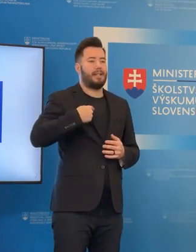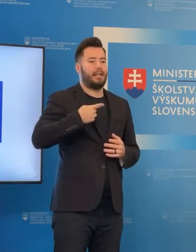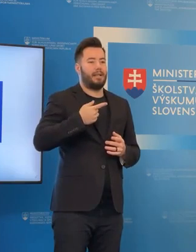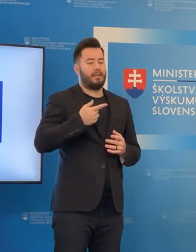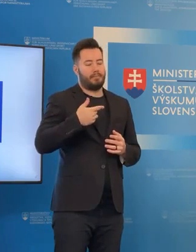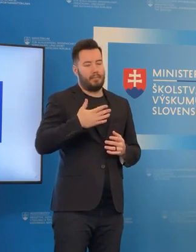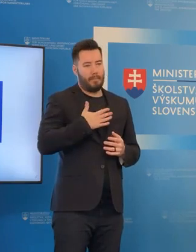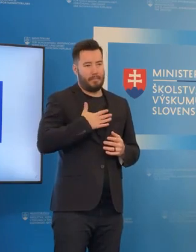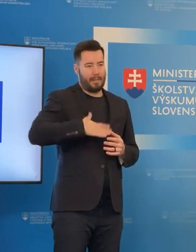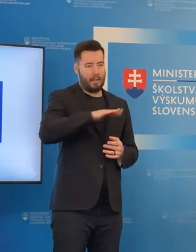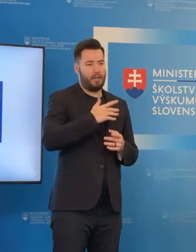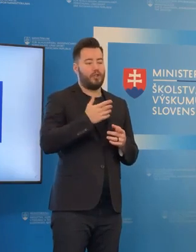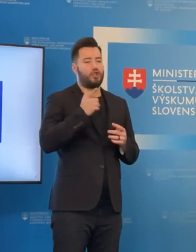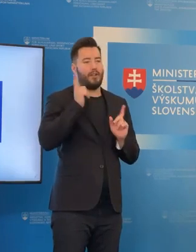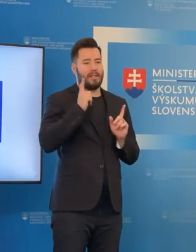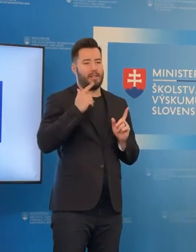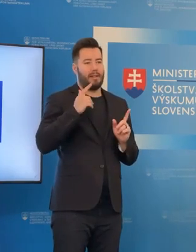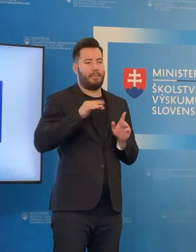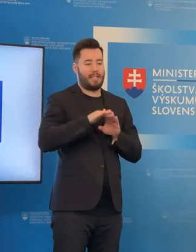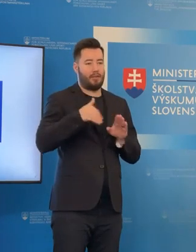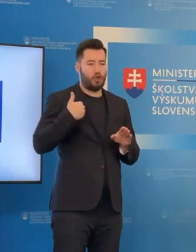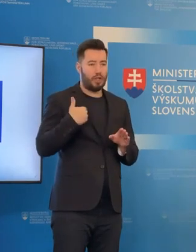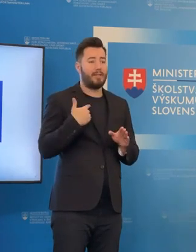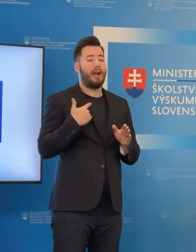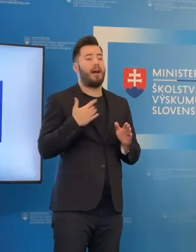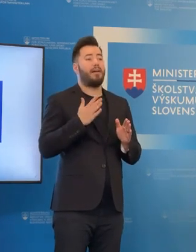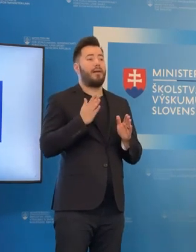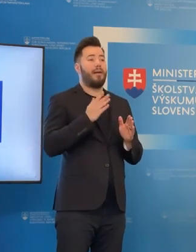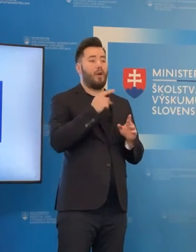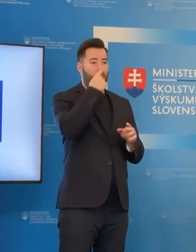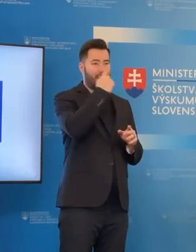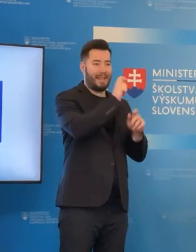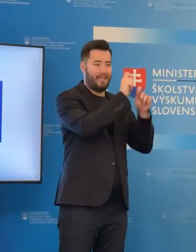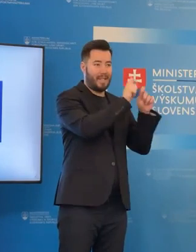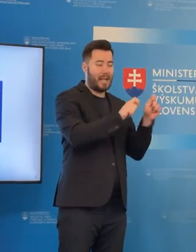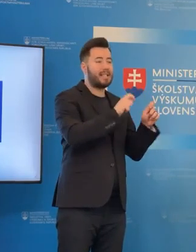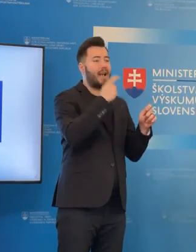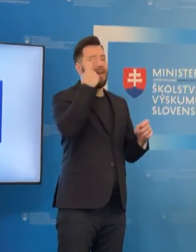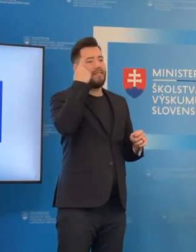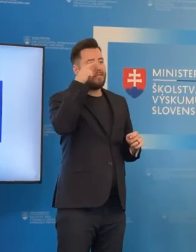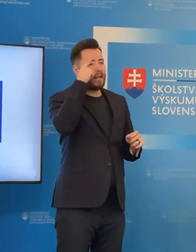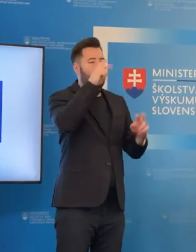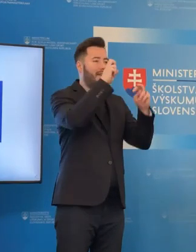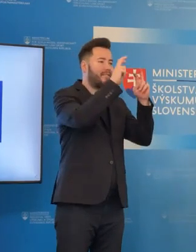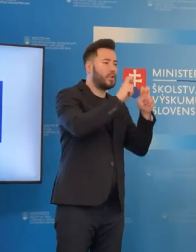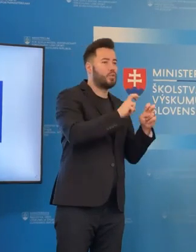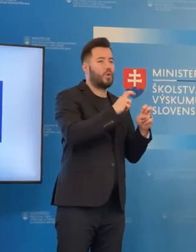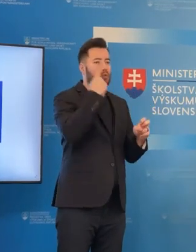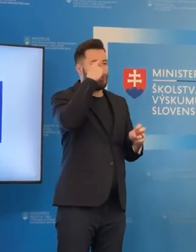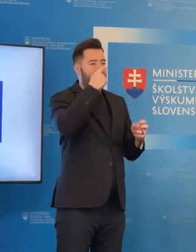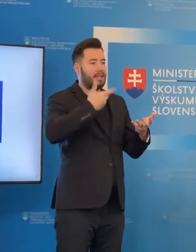spoluprácu s Ruskou federáciou v oblasti vedy, výskumu, výmeny študentov.